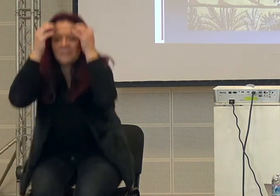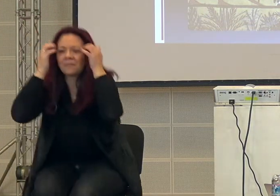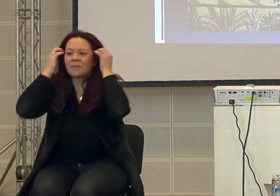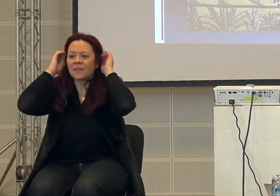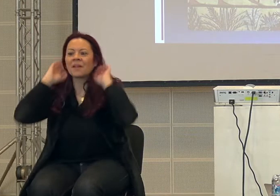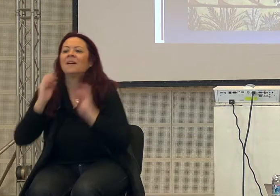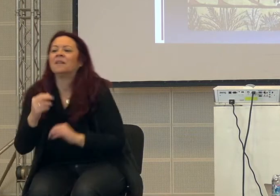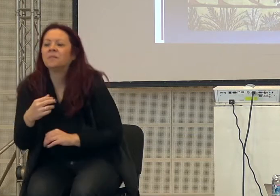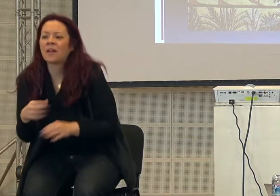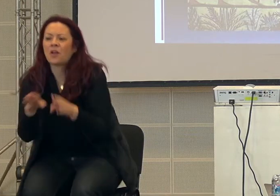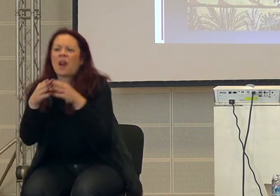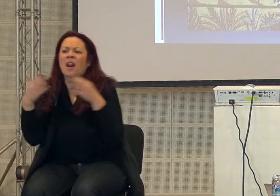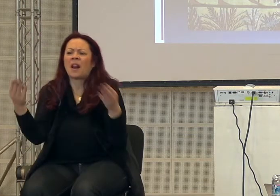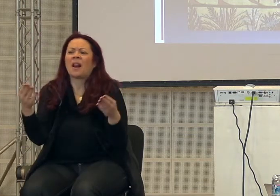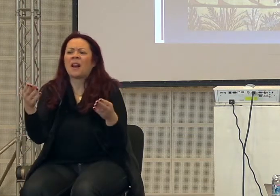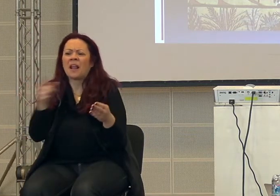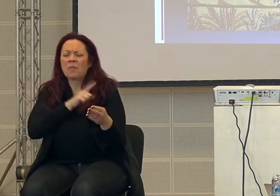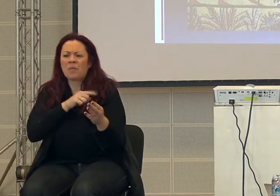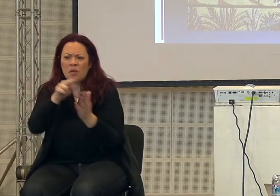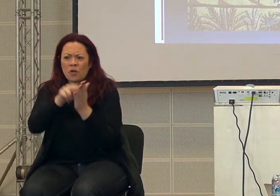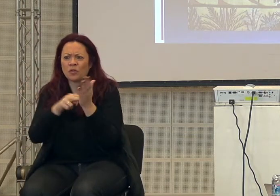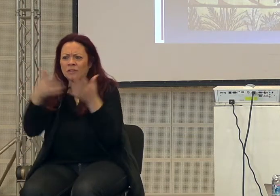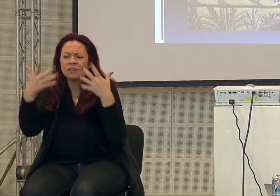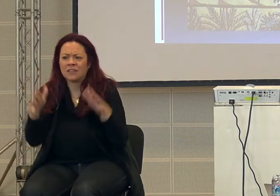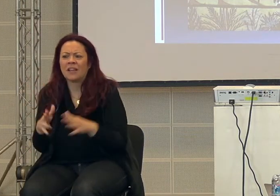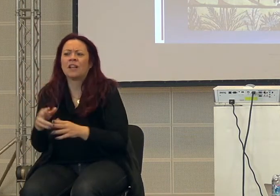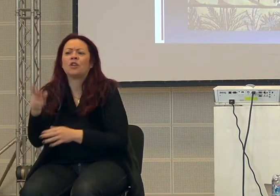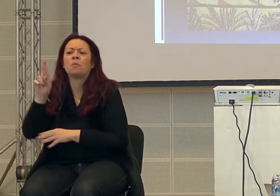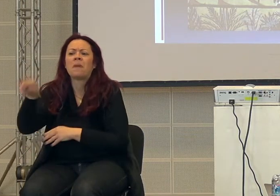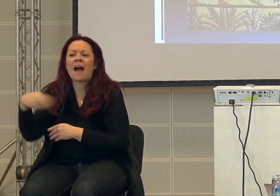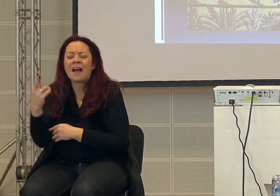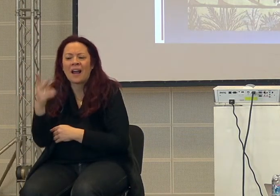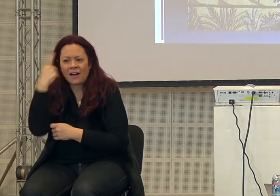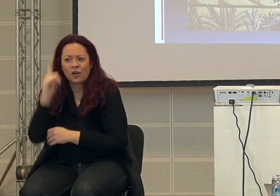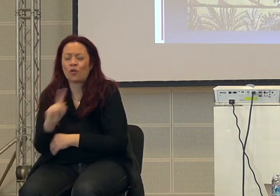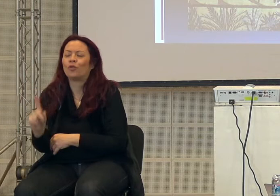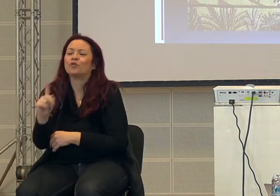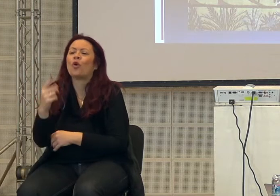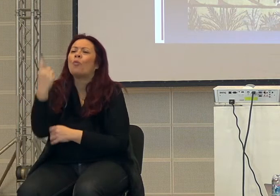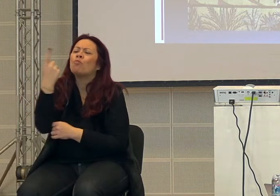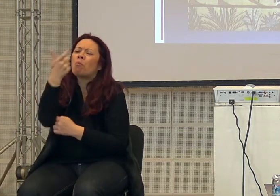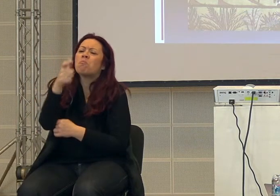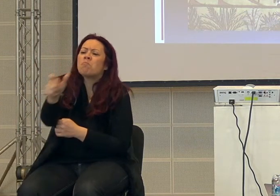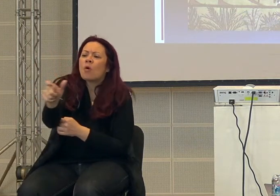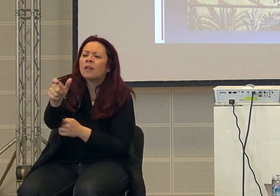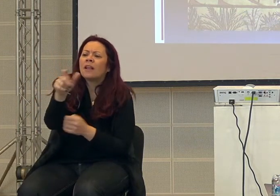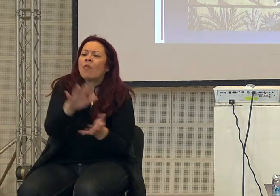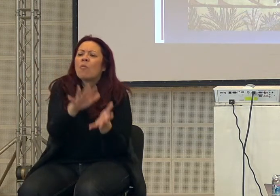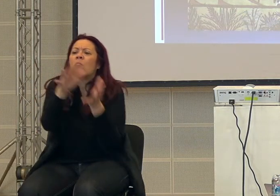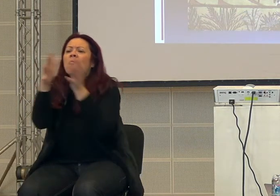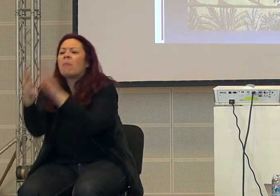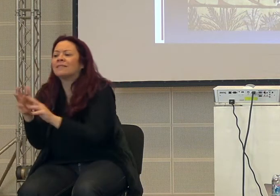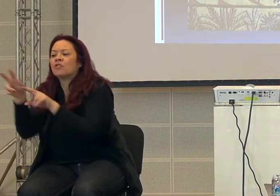'avevo detto in un mio libro, ma non so, però se Rari non lo dice, probabilmente non è vero, che una delle cause del passaggio all